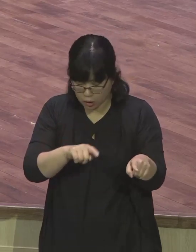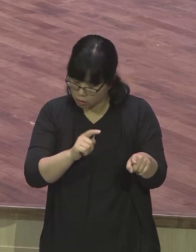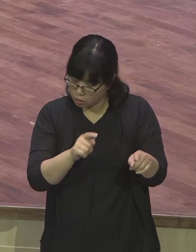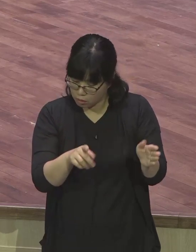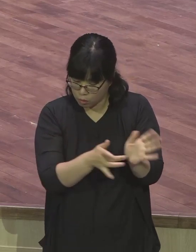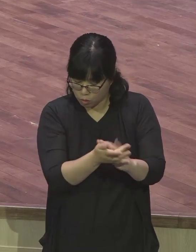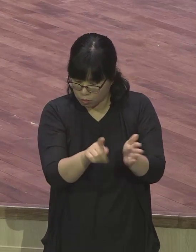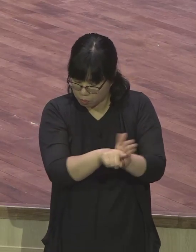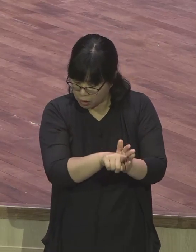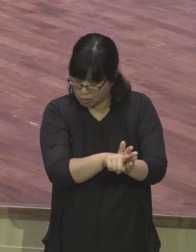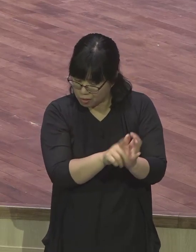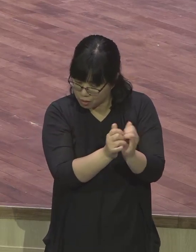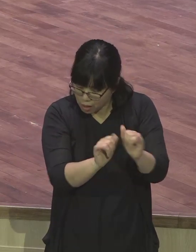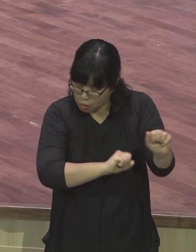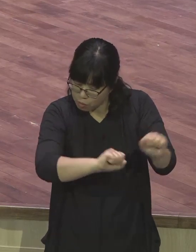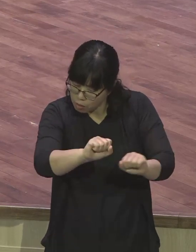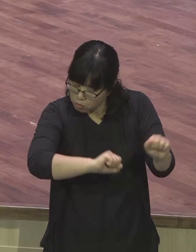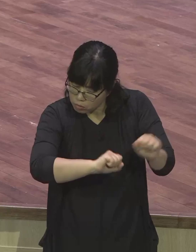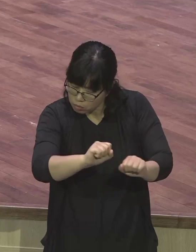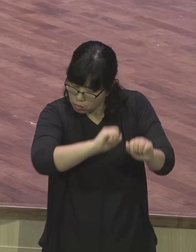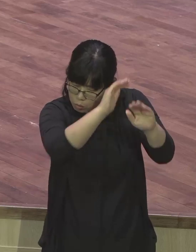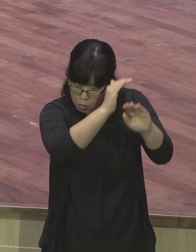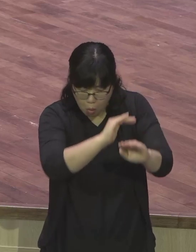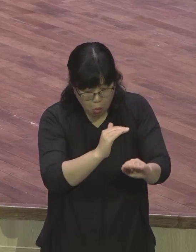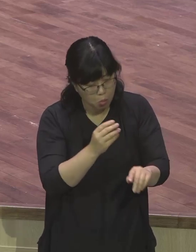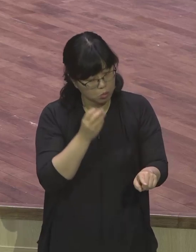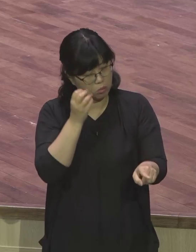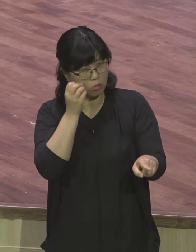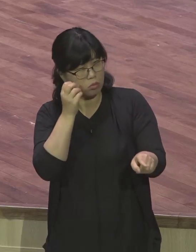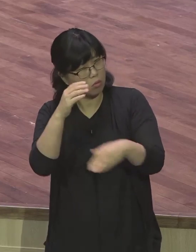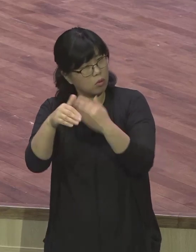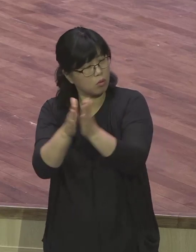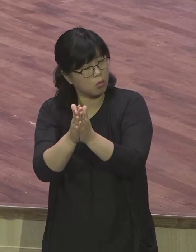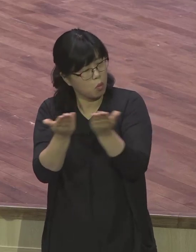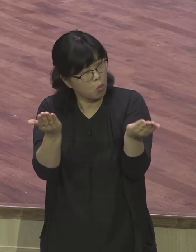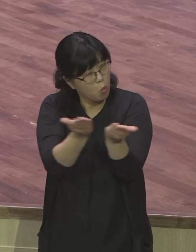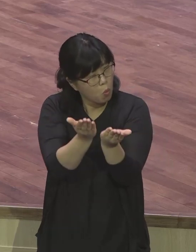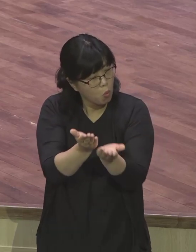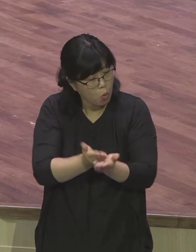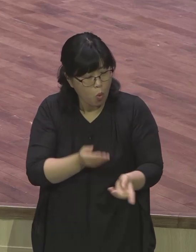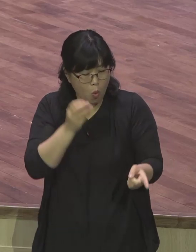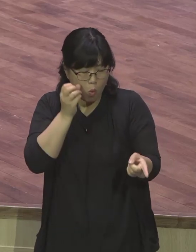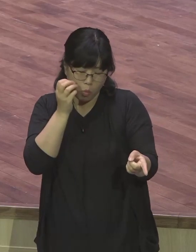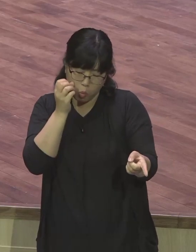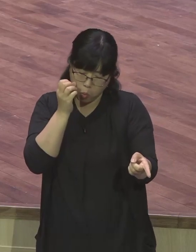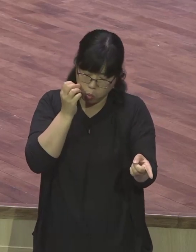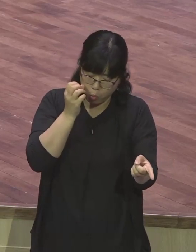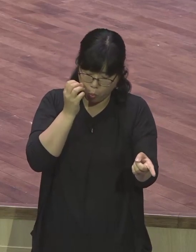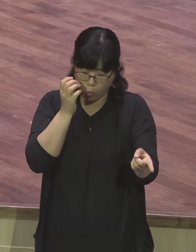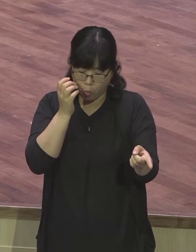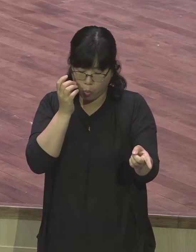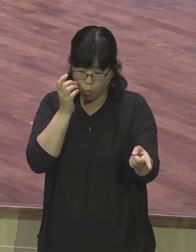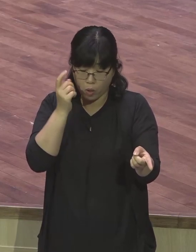구약에 300번 이상 메시아를 보내주겠다는 그분이 바로 예수님이셨다는